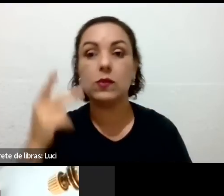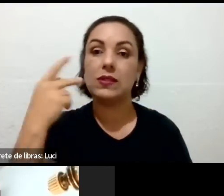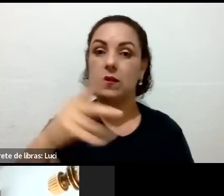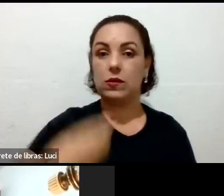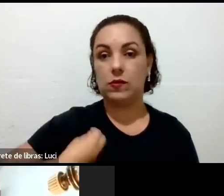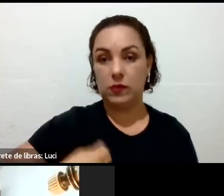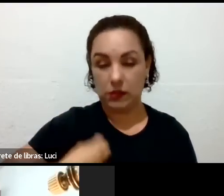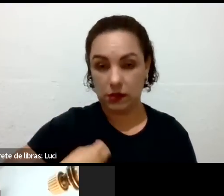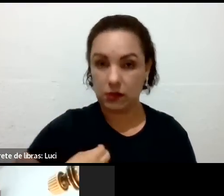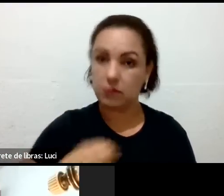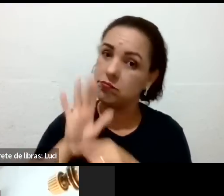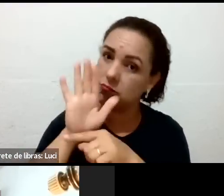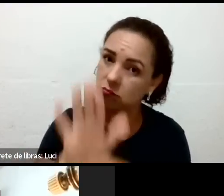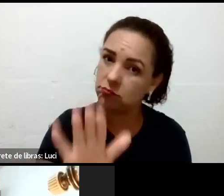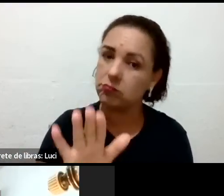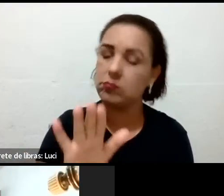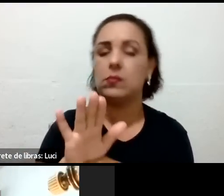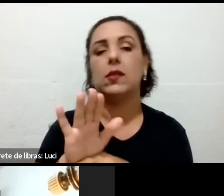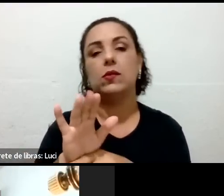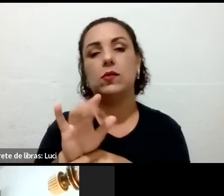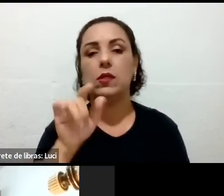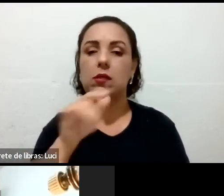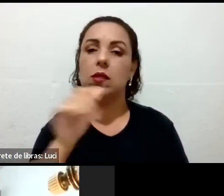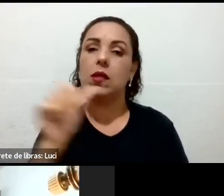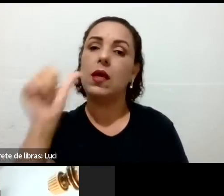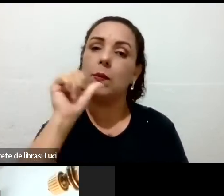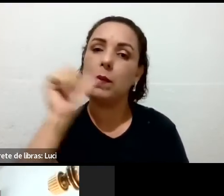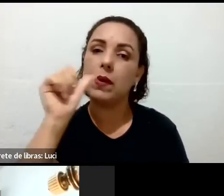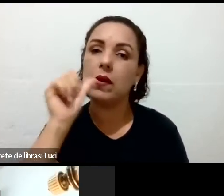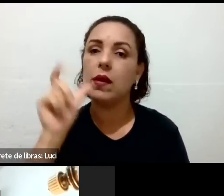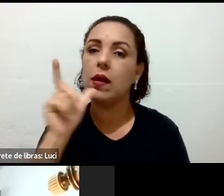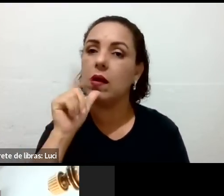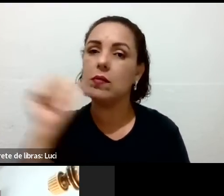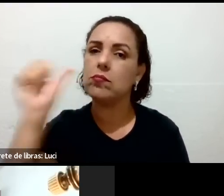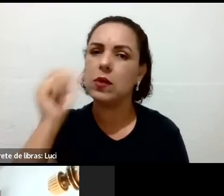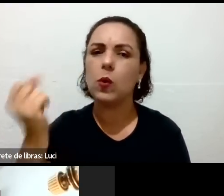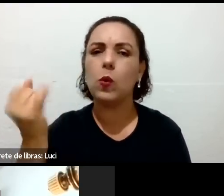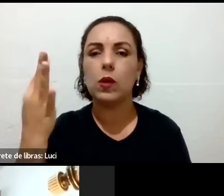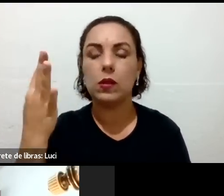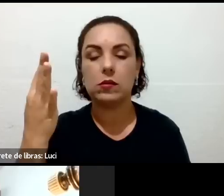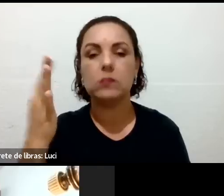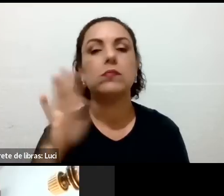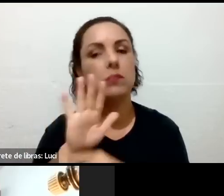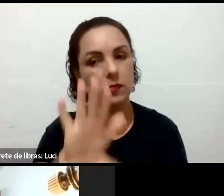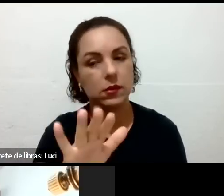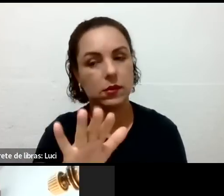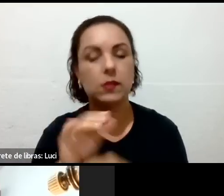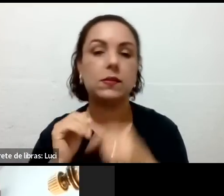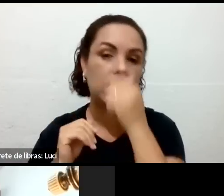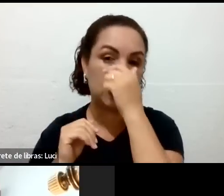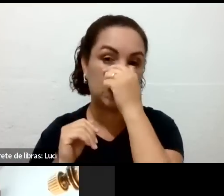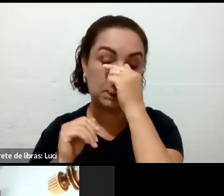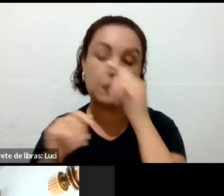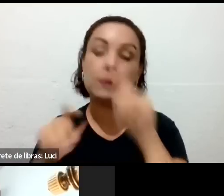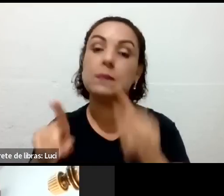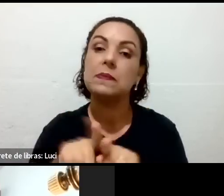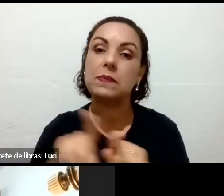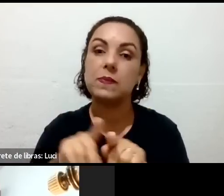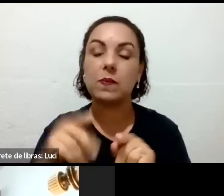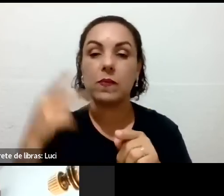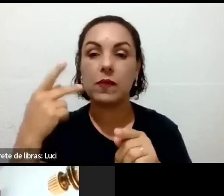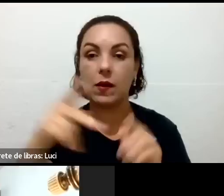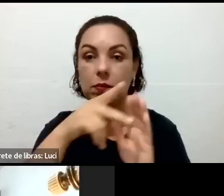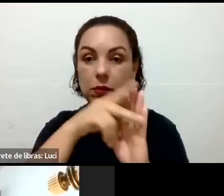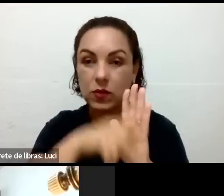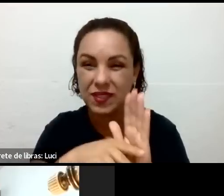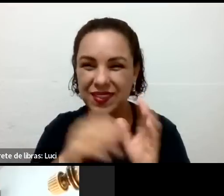convidou ela vai te dar a receita correta. Assim que o produto chegar, você tira uma foto onde o produto vai ficar na sua casa e aí você manda